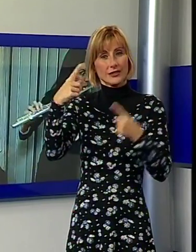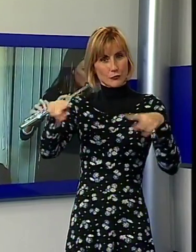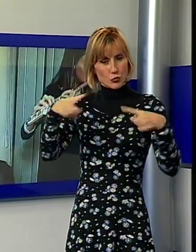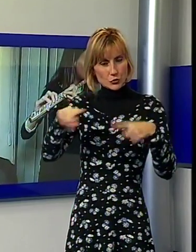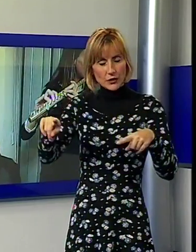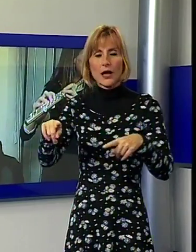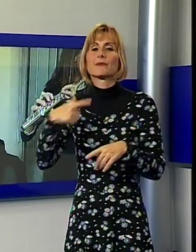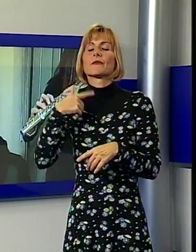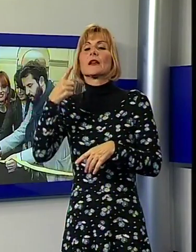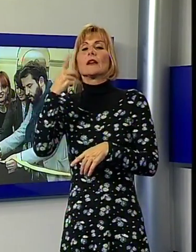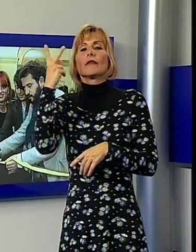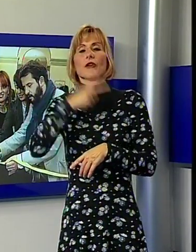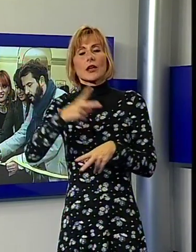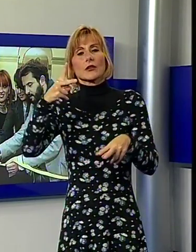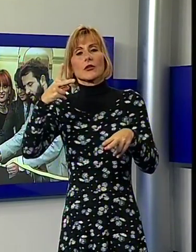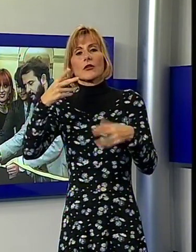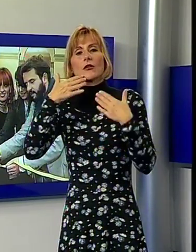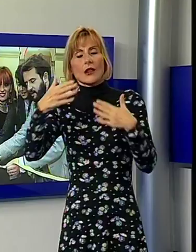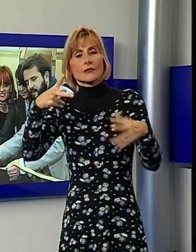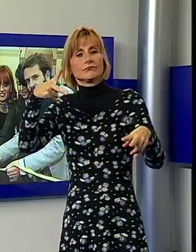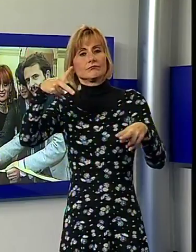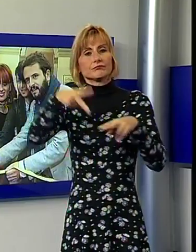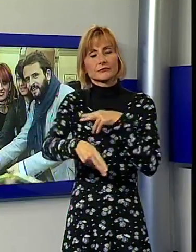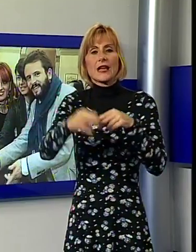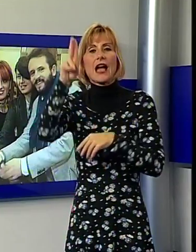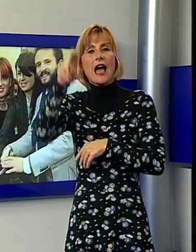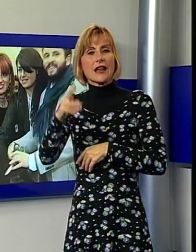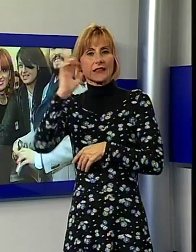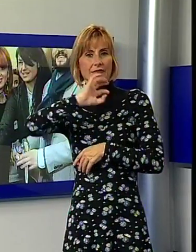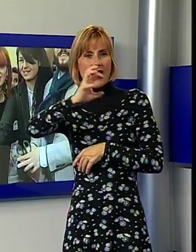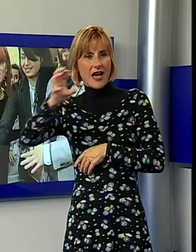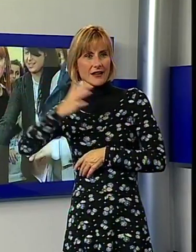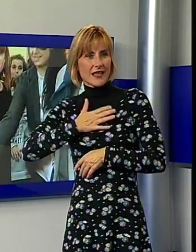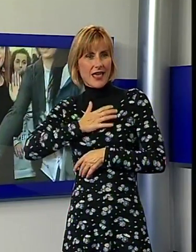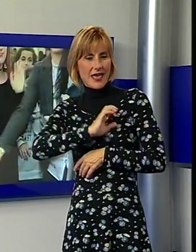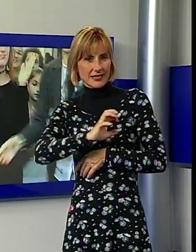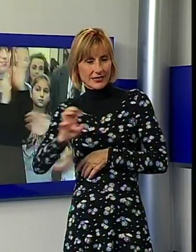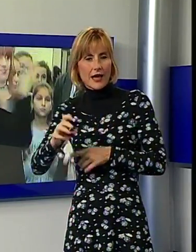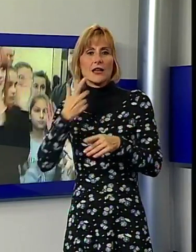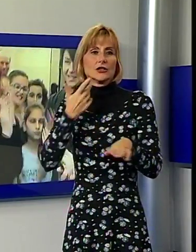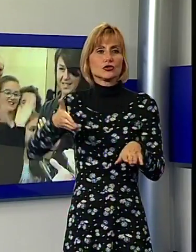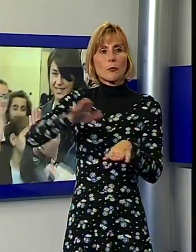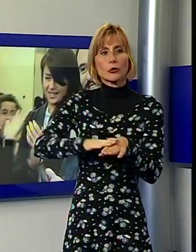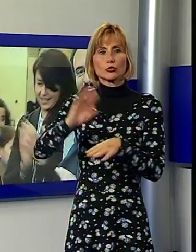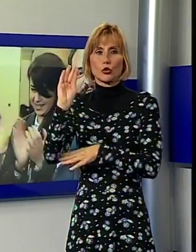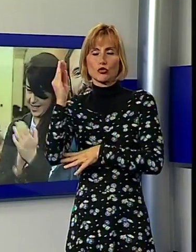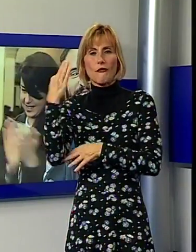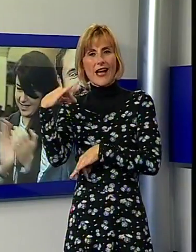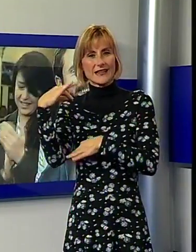Ammozzano è stato inaugurato un laboratorio di arti varie per tutte le età, ma soprattutto per i giovanissimi. Dalla scorsa